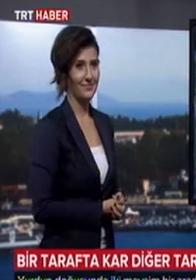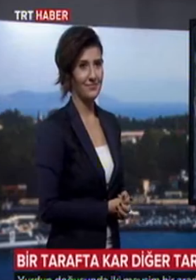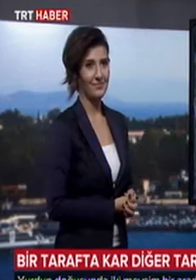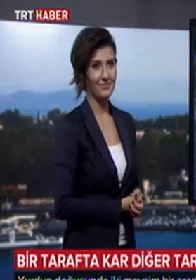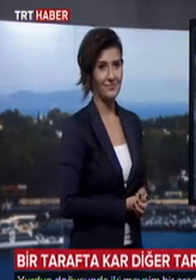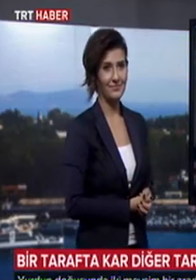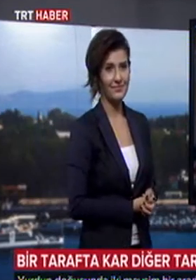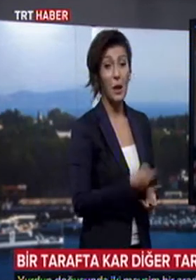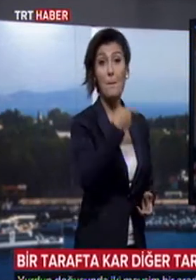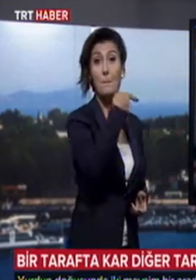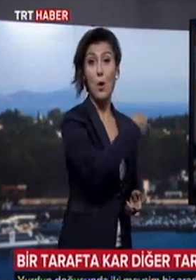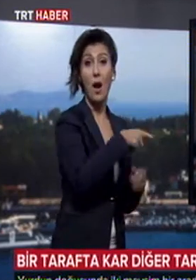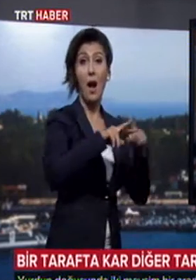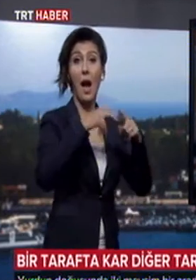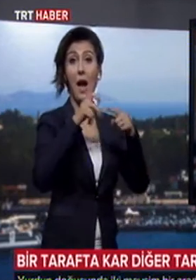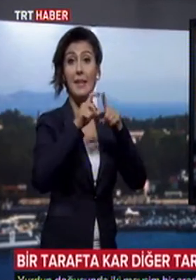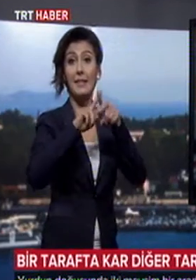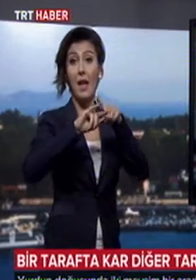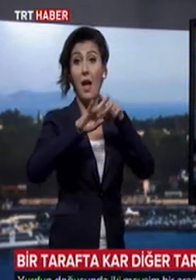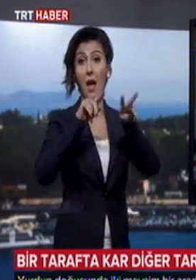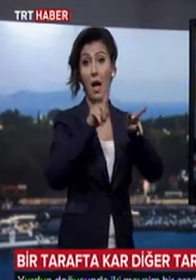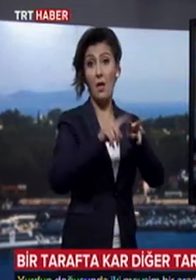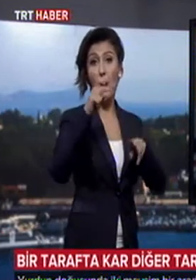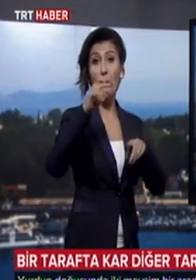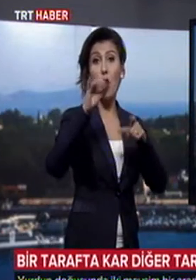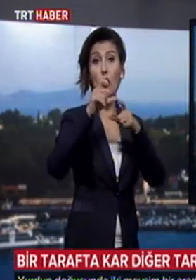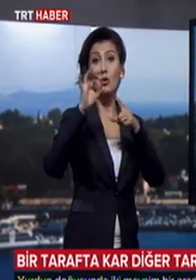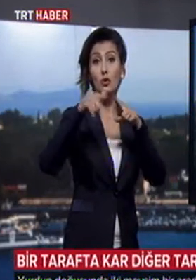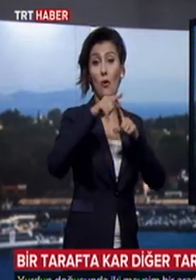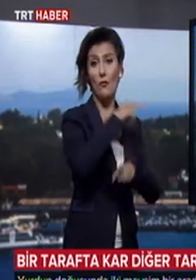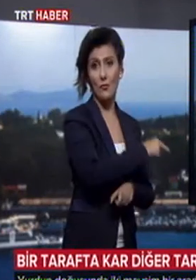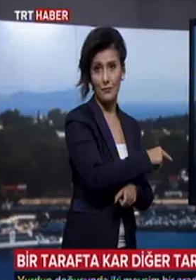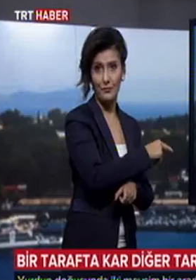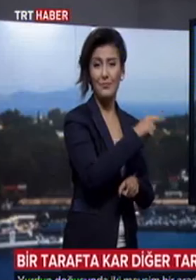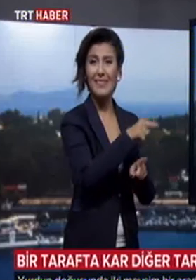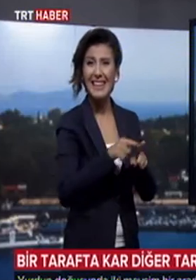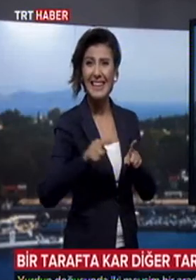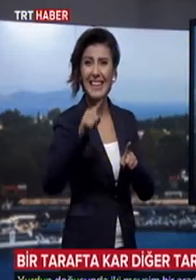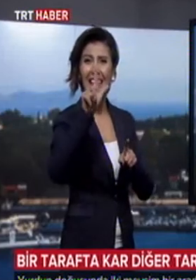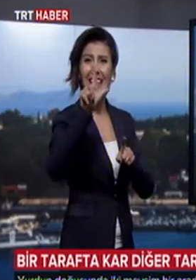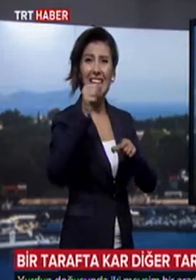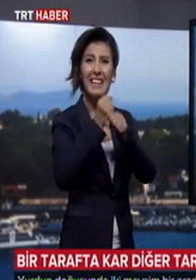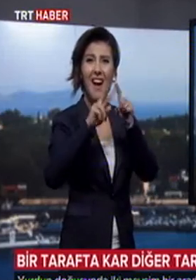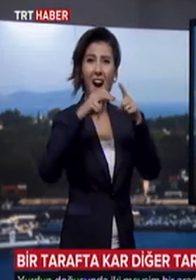Burası Ardahan'ın Posof ilçesi. İlçeyi çevrileyen Ilgar ve Arsiyan dağlarının zirvesi bembeyaz.